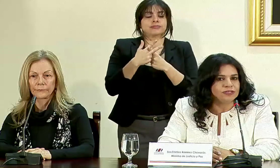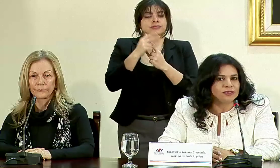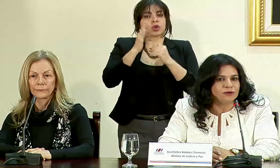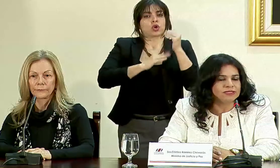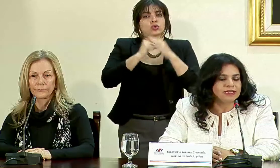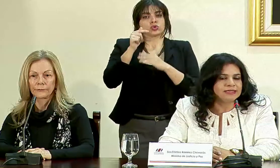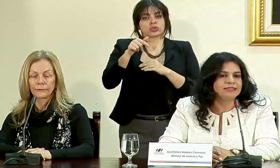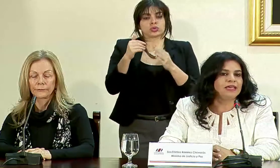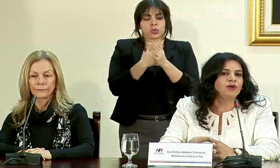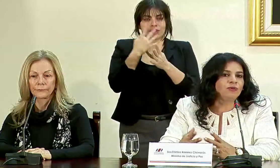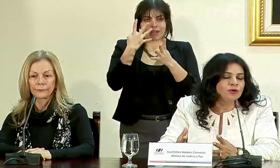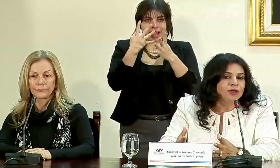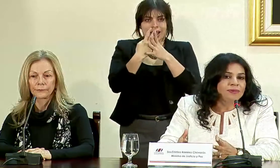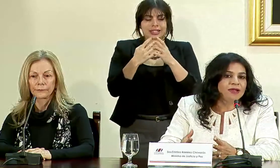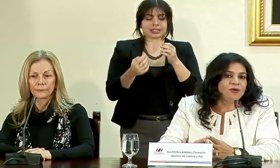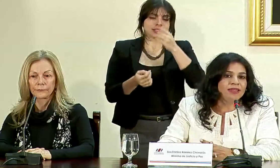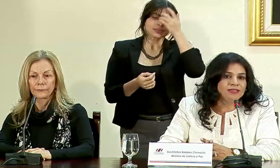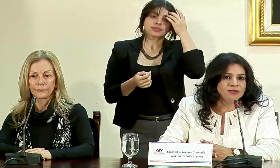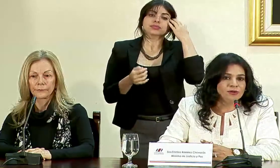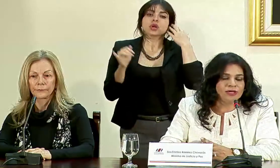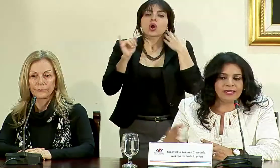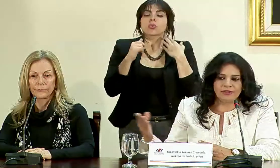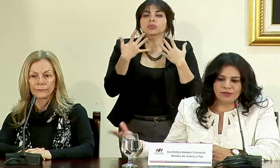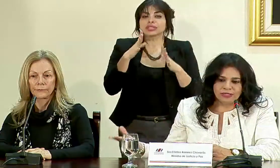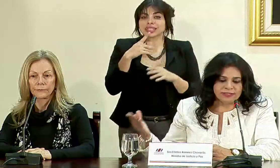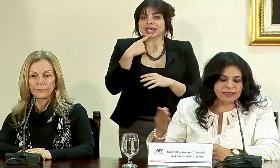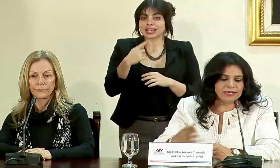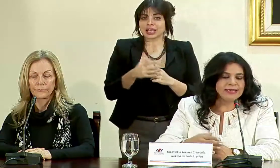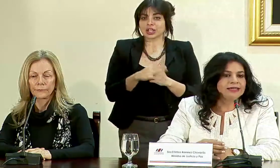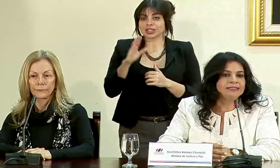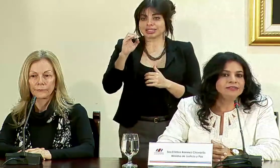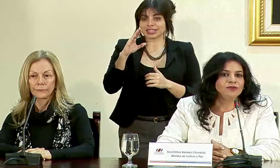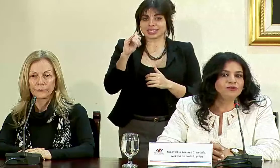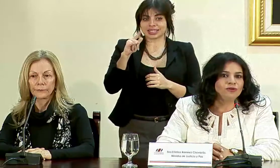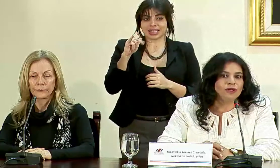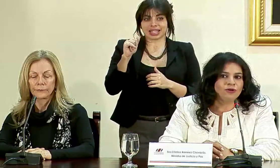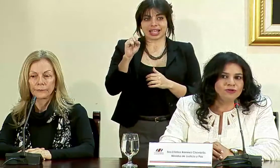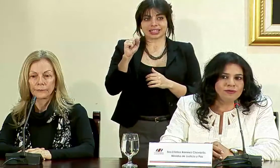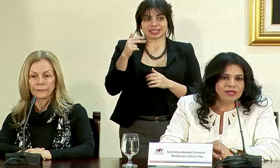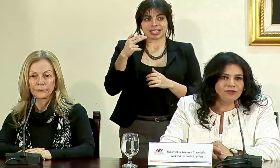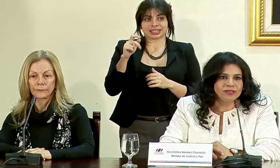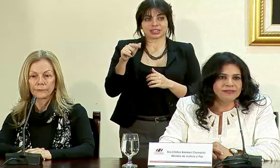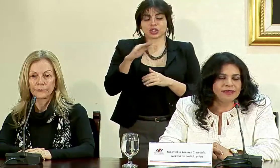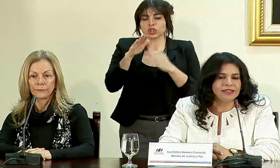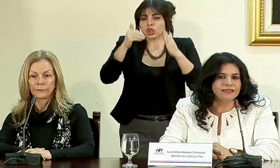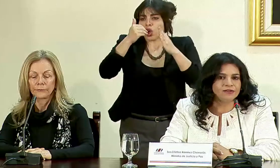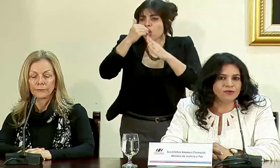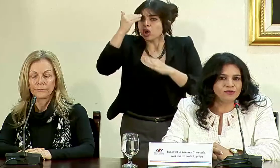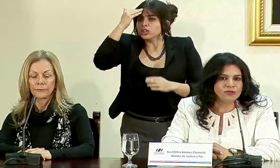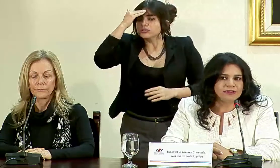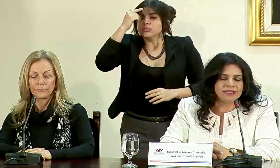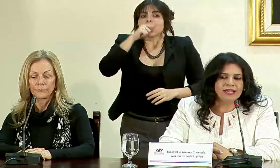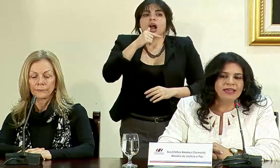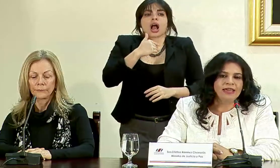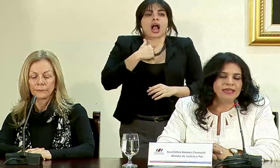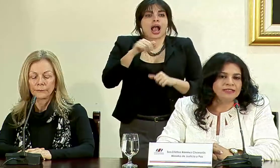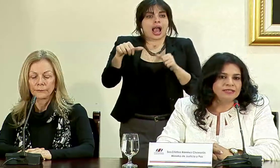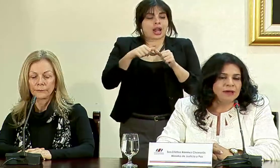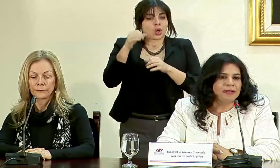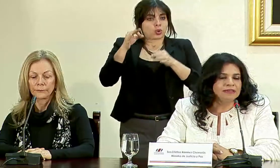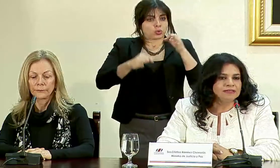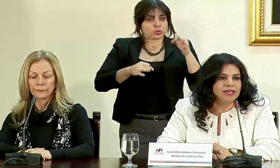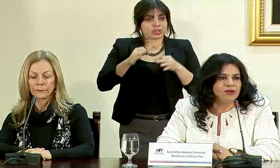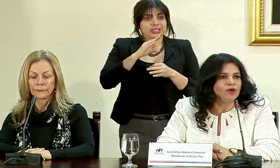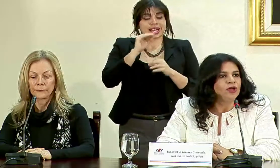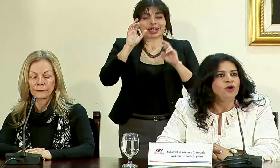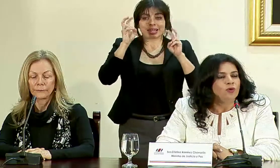construcción de esas nuevas cárceles y como bien lo ha dicho doña Cecilia Sánchez con todo el conocimiento que ella tiene del sector justicia y del